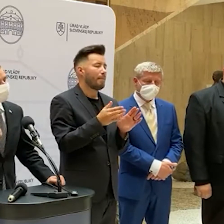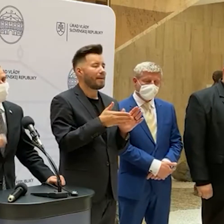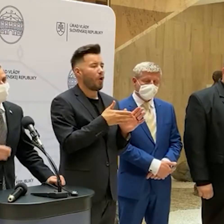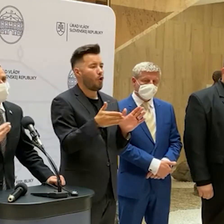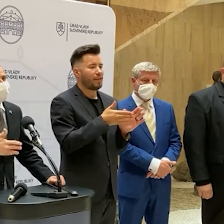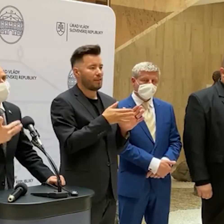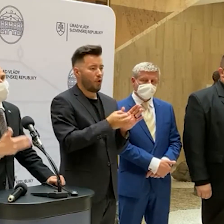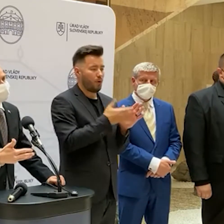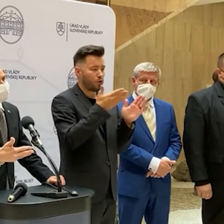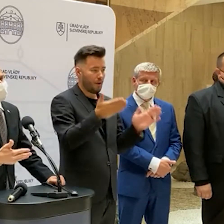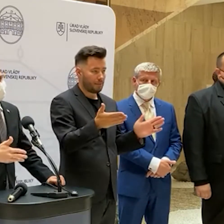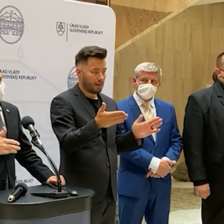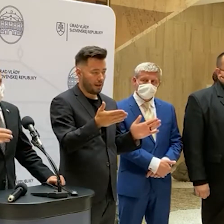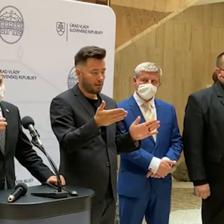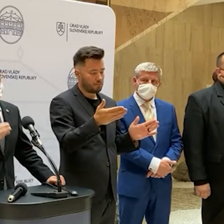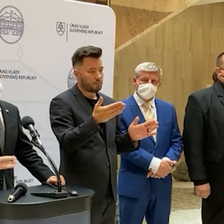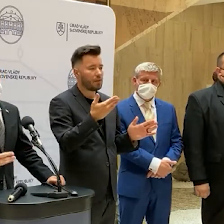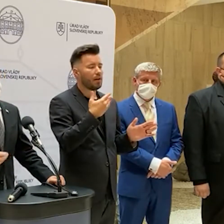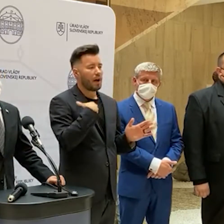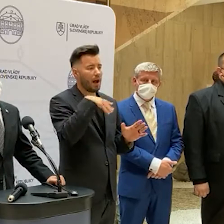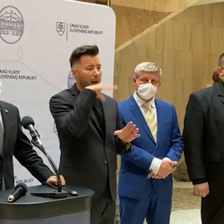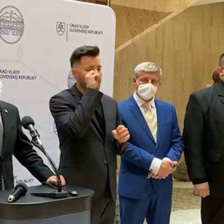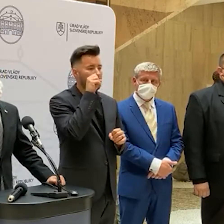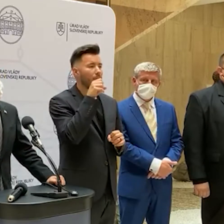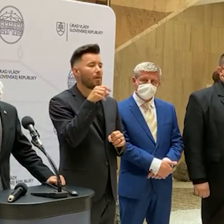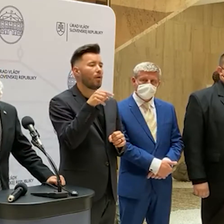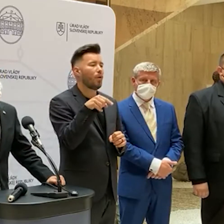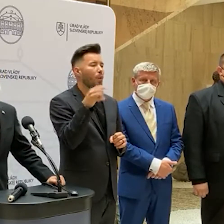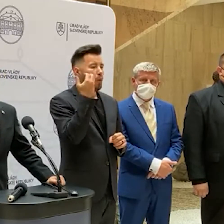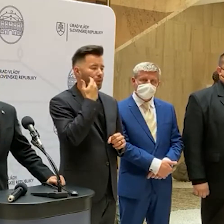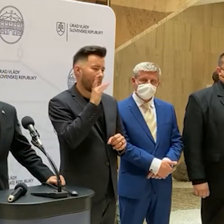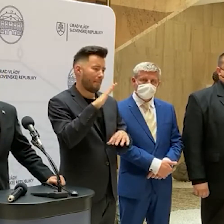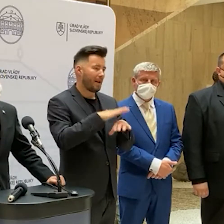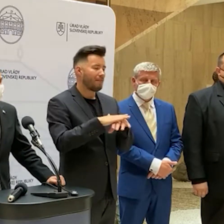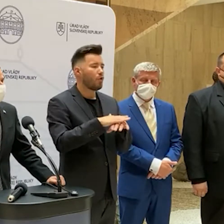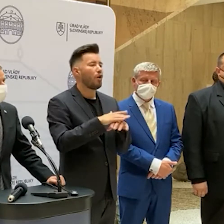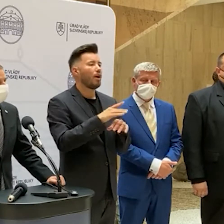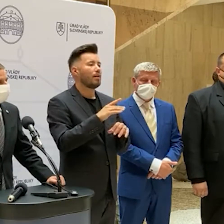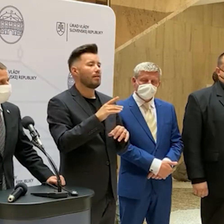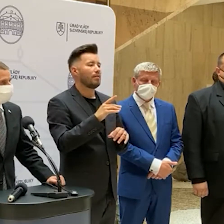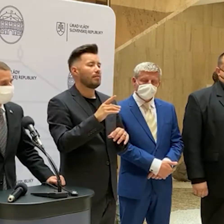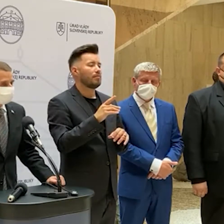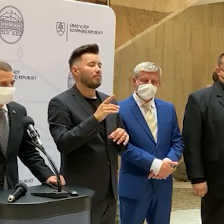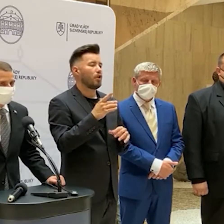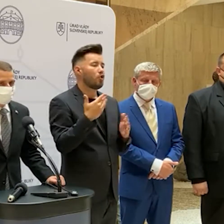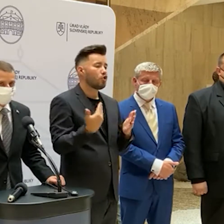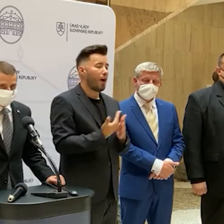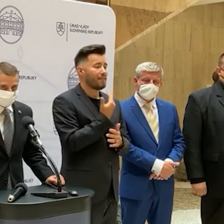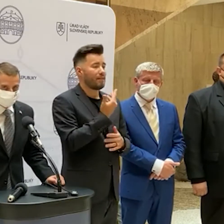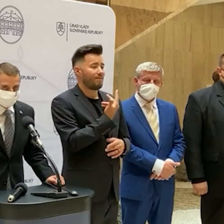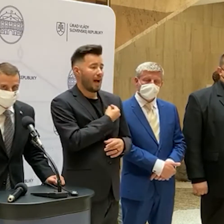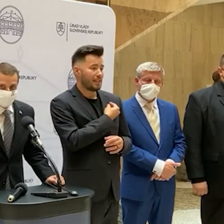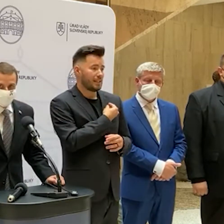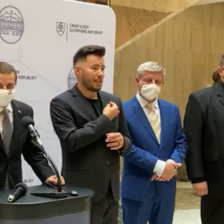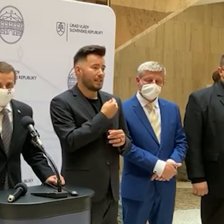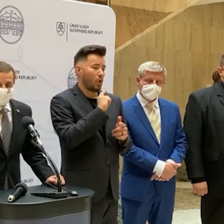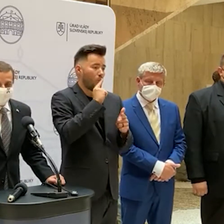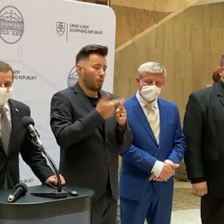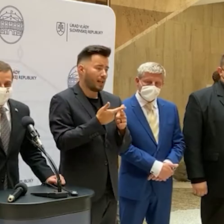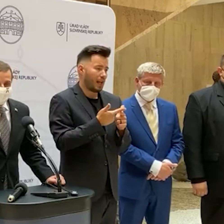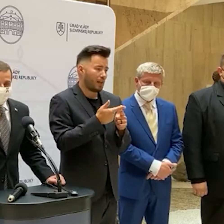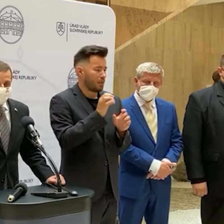títo ľudia stihli dobehnúť s plnou vakcináciou a mohli sa adekvátne novým pravidlám prispôsobiť.